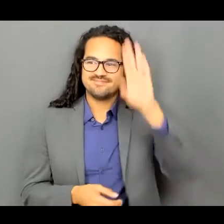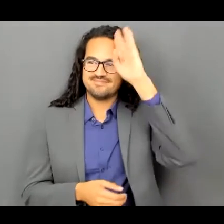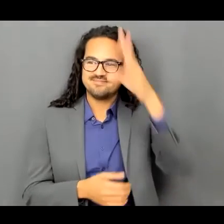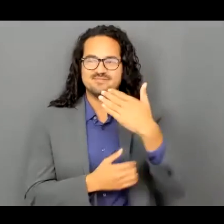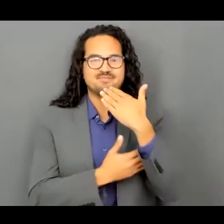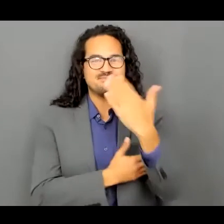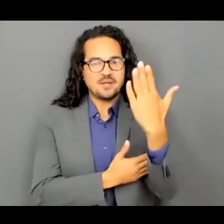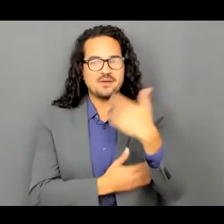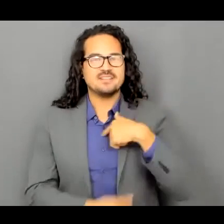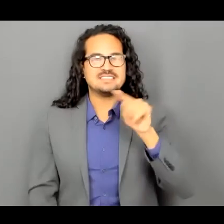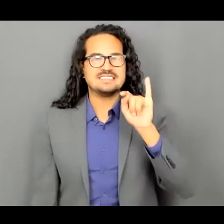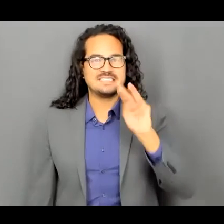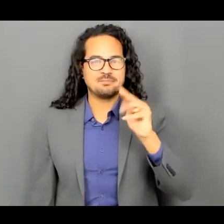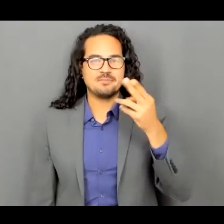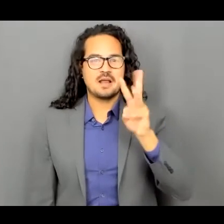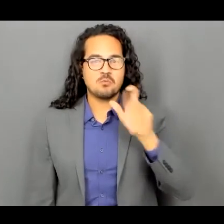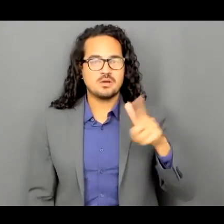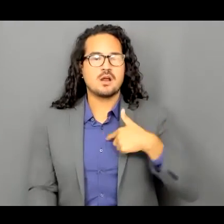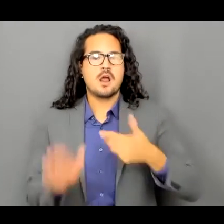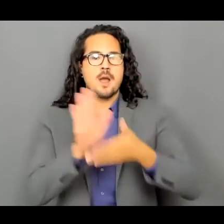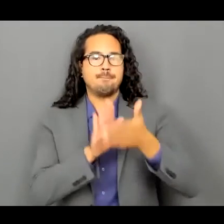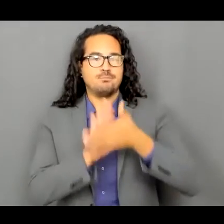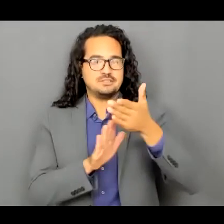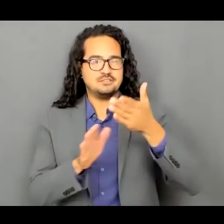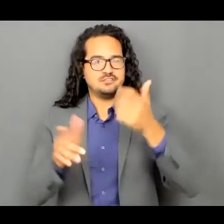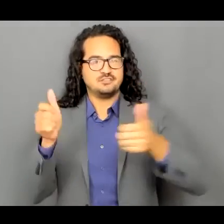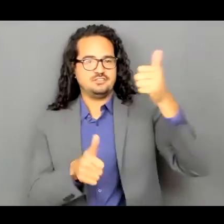operación de las